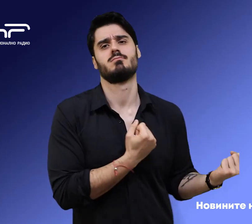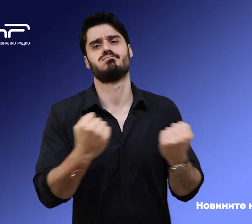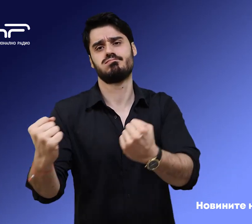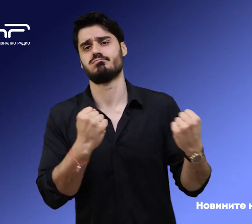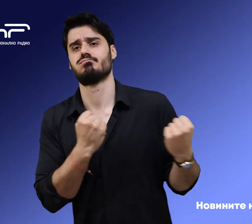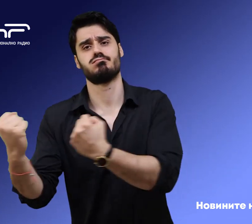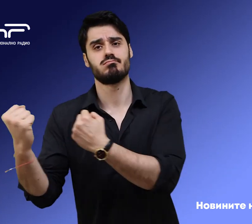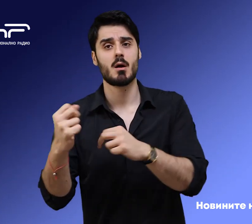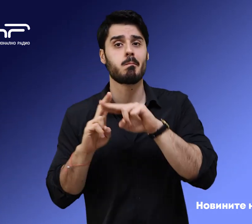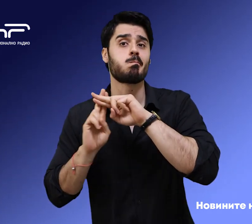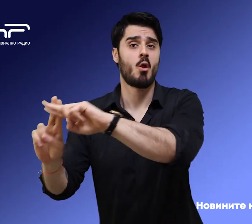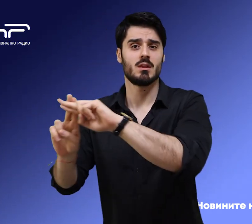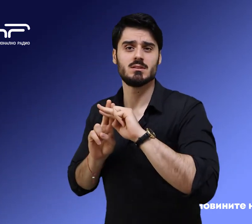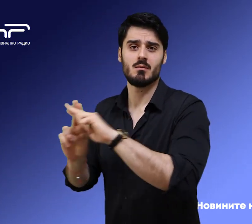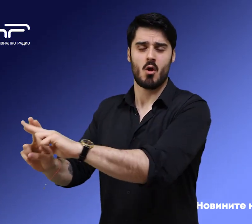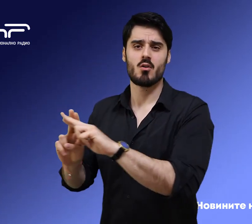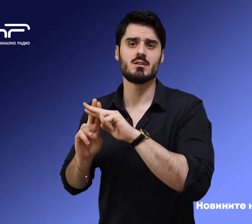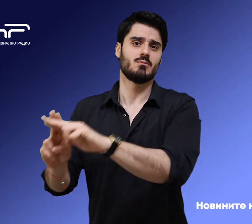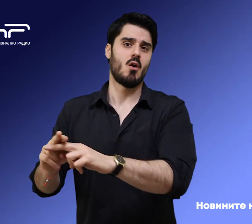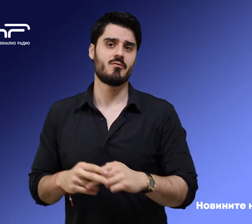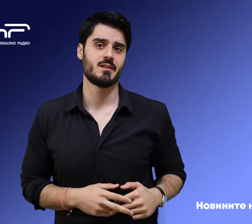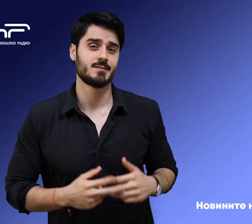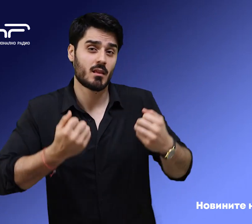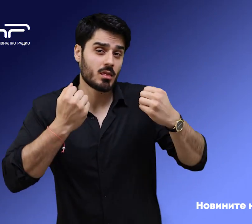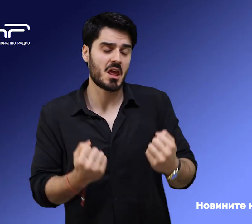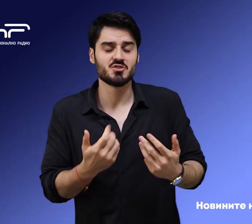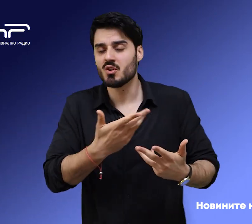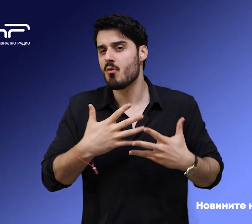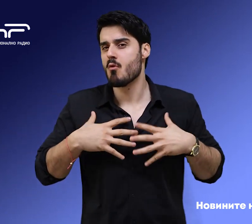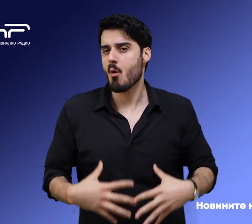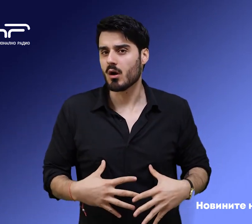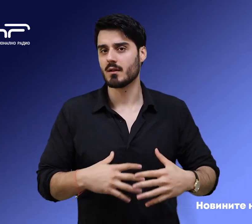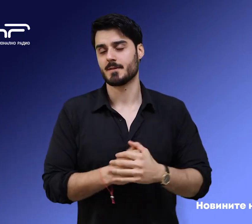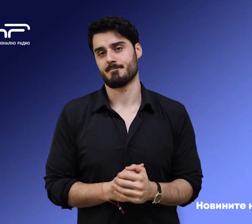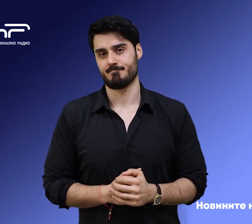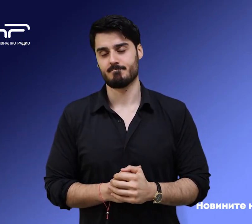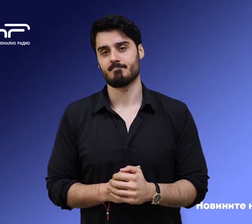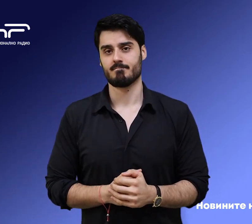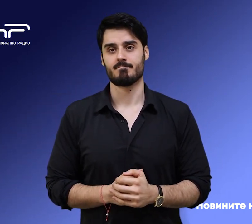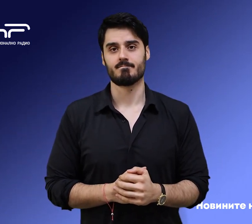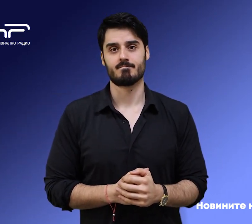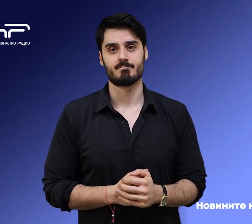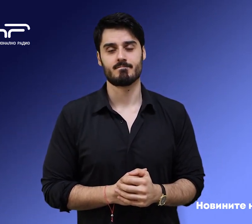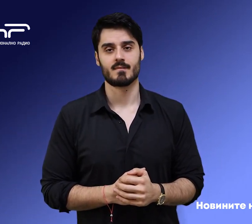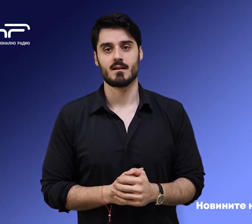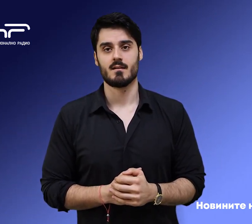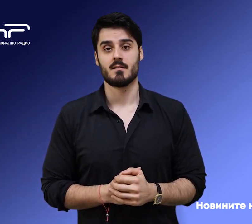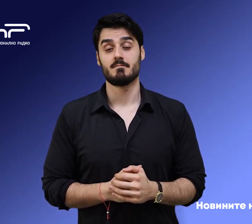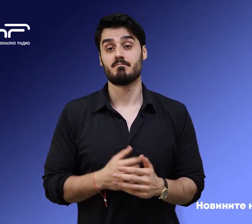болници. Сред тях Пирогов, Окръжна болница Светана, Военно-медицинска академия и Университетска болница за активно лечение Целица Илана. Повечето от